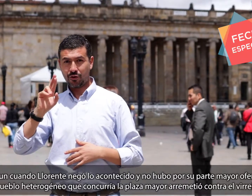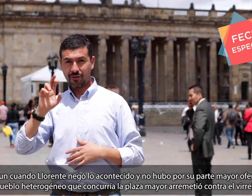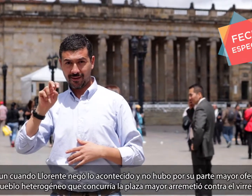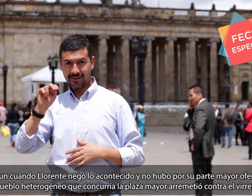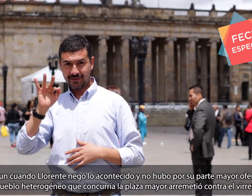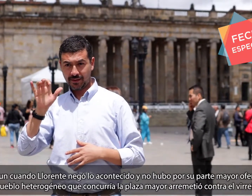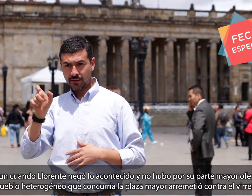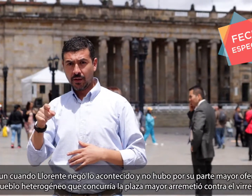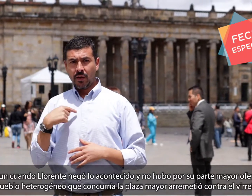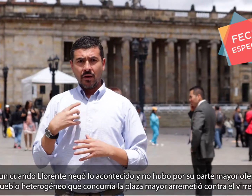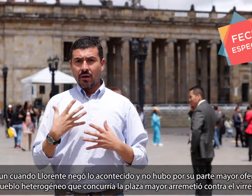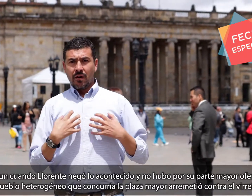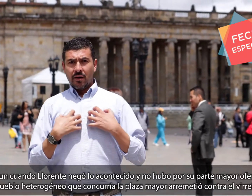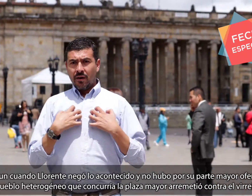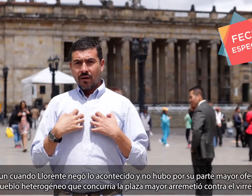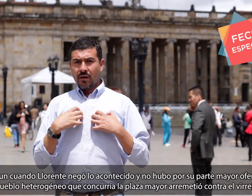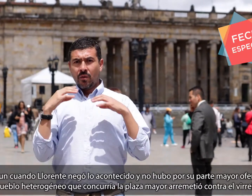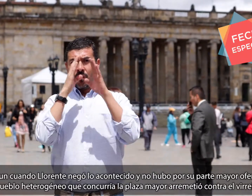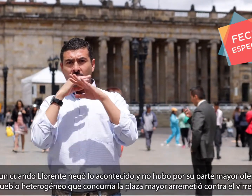Mayor arremetió contra el virreinato.